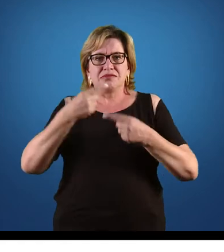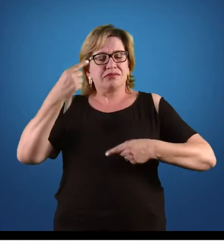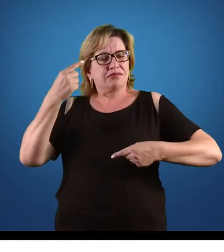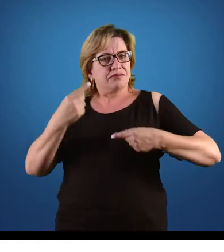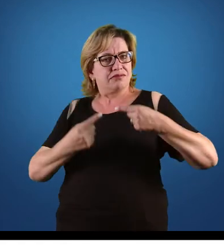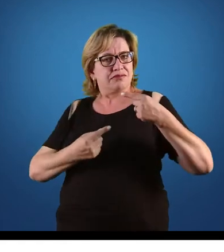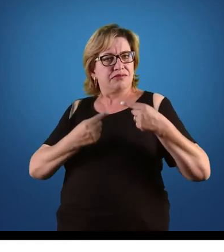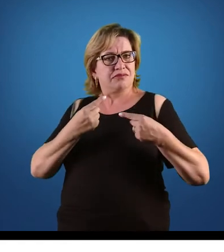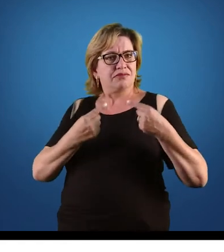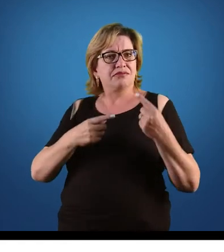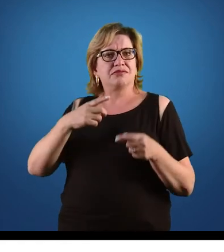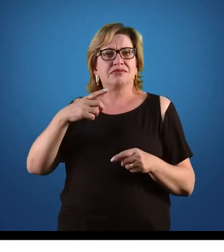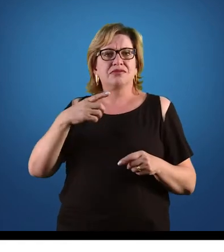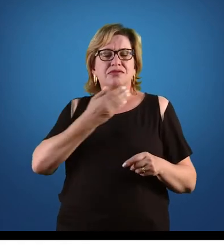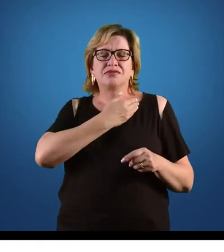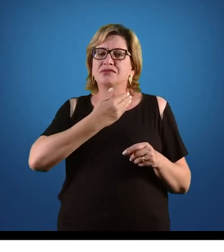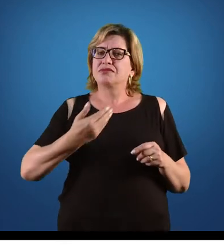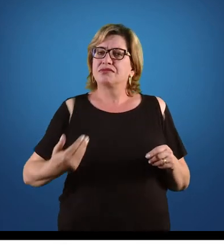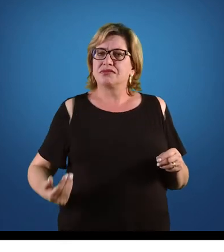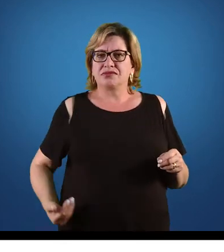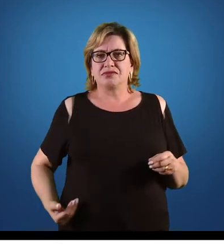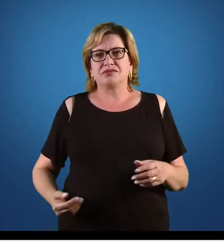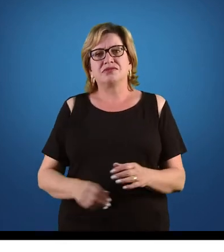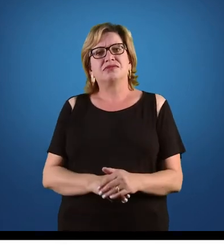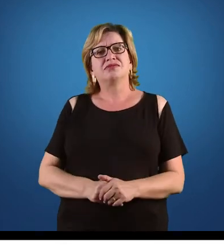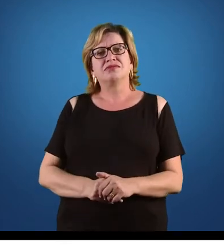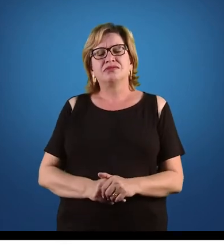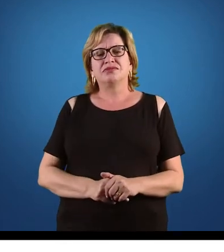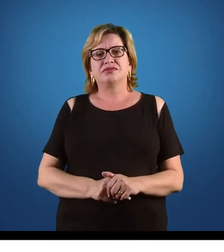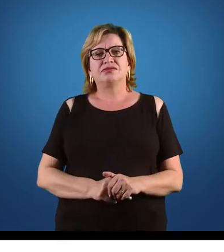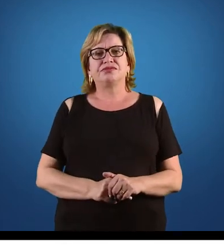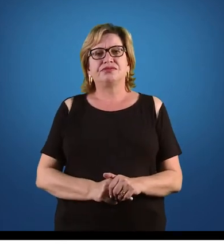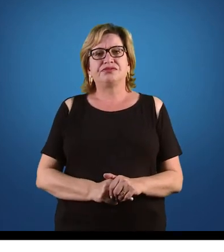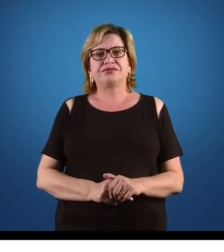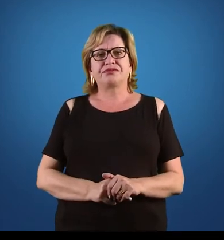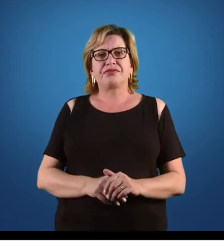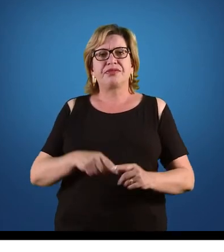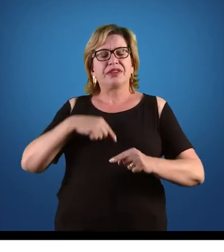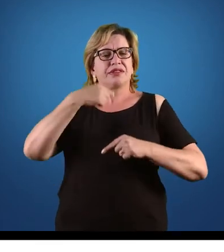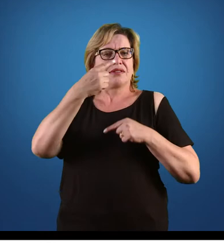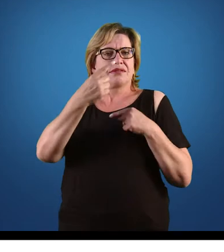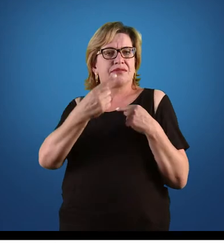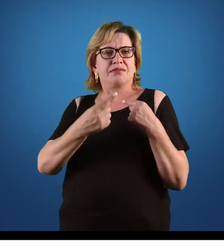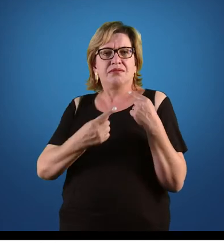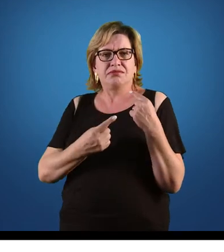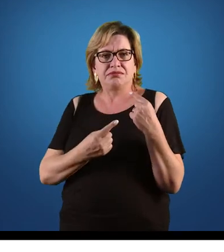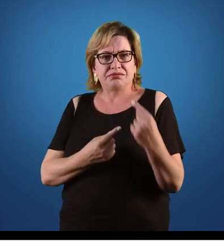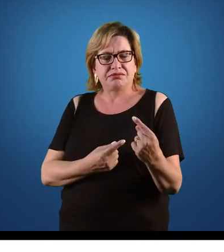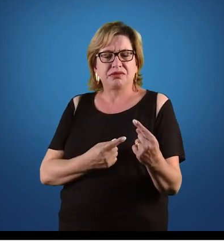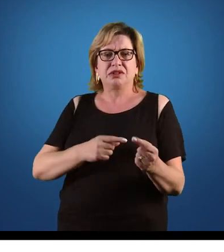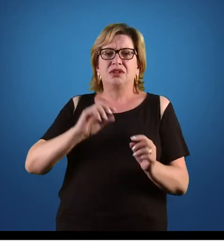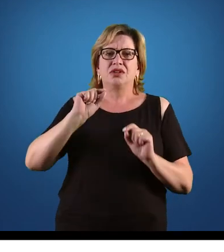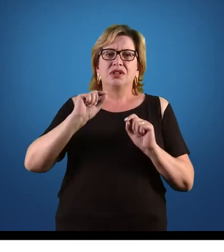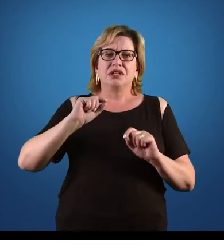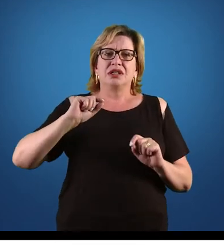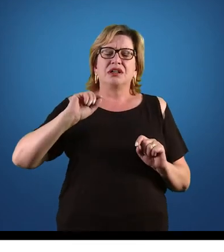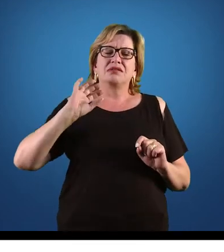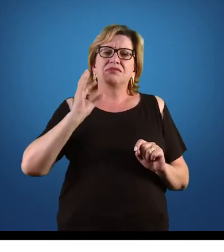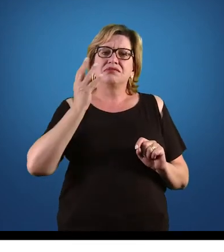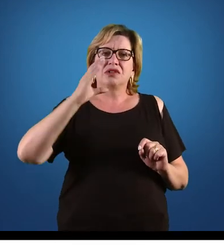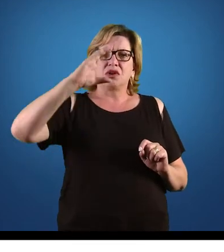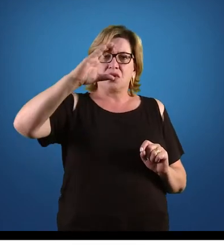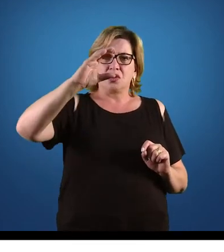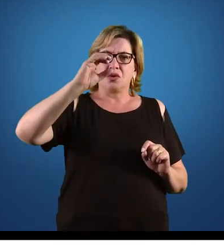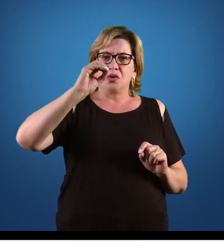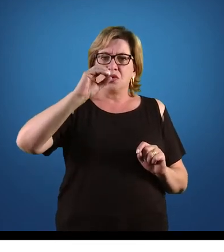esteja no poder do Estado, certo? E aí, né? Essa coalizão política faz o quê?